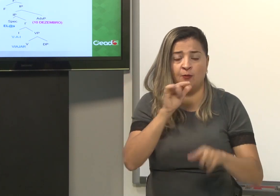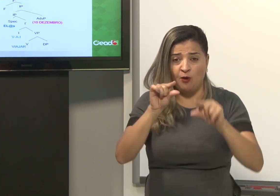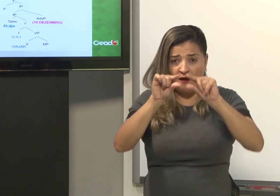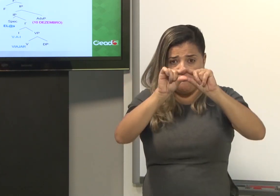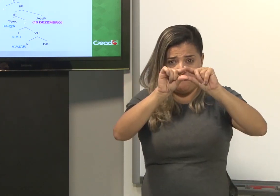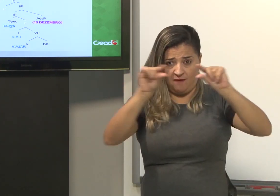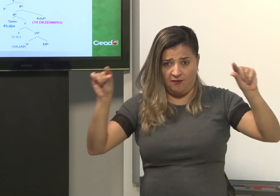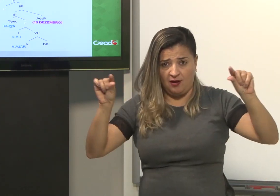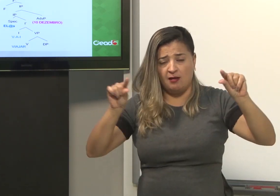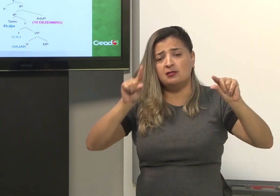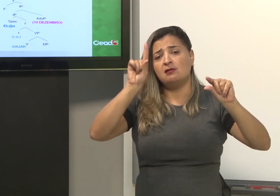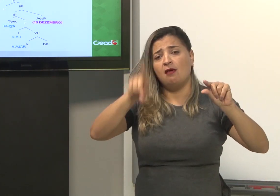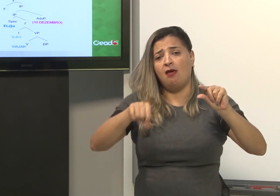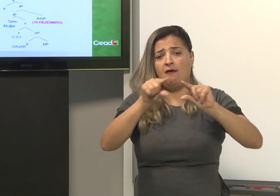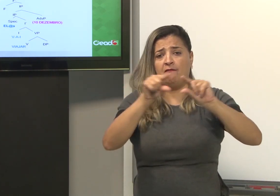perceber, por exemplo, tem uma frase.